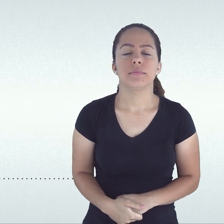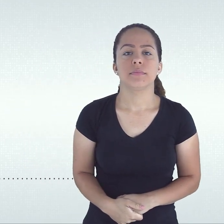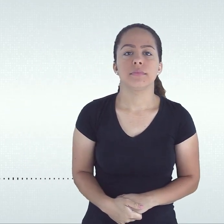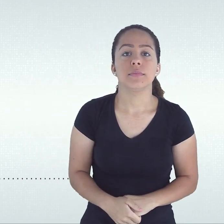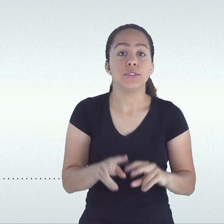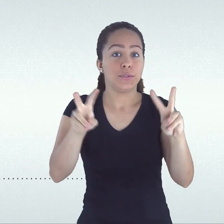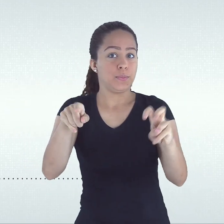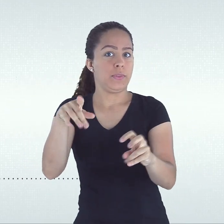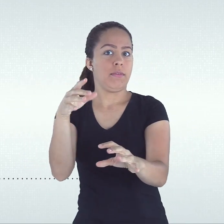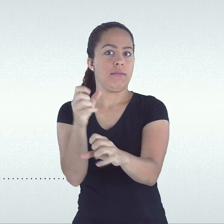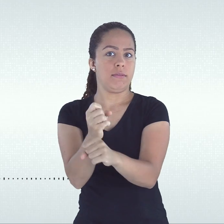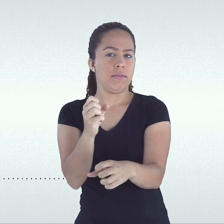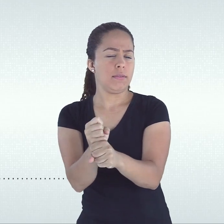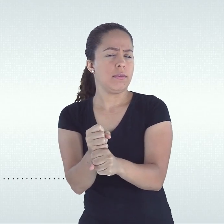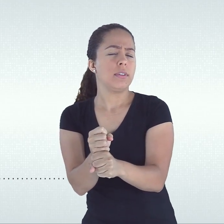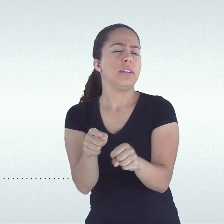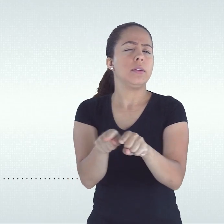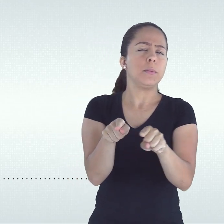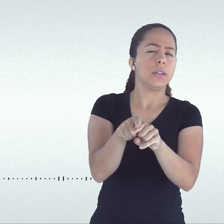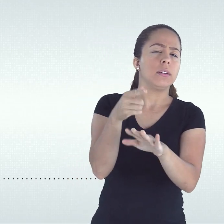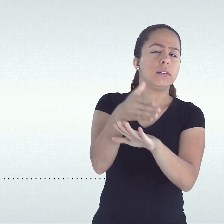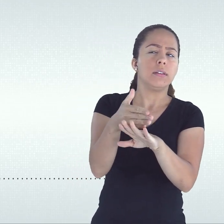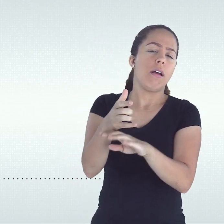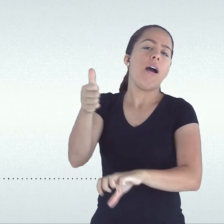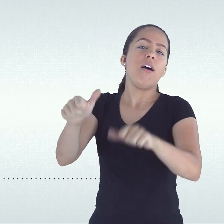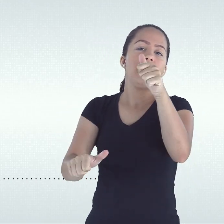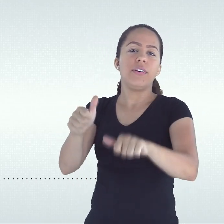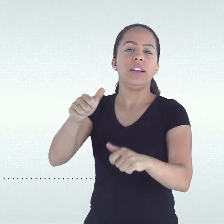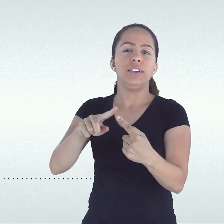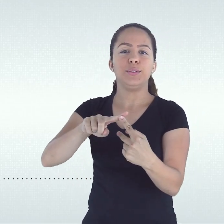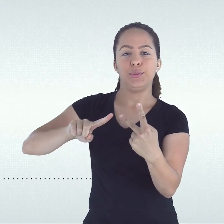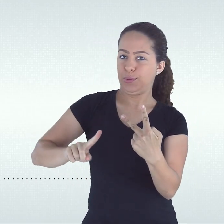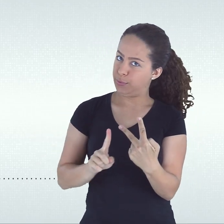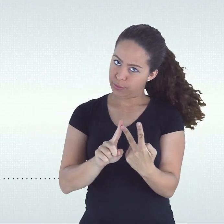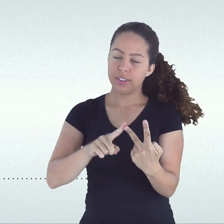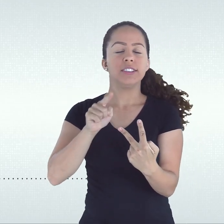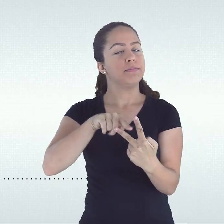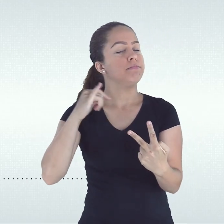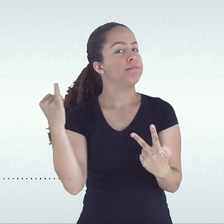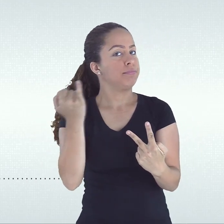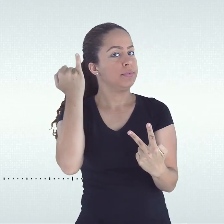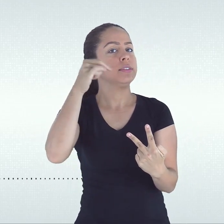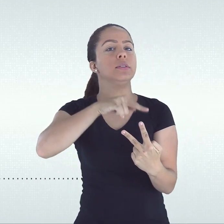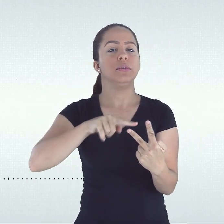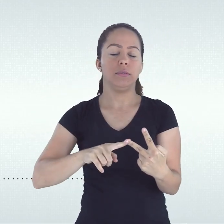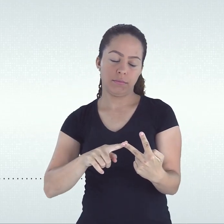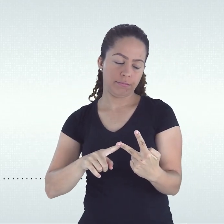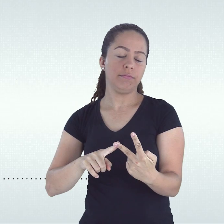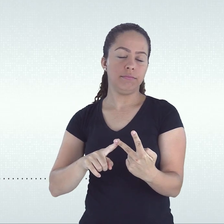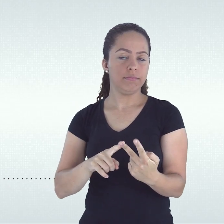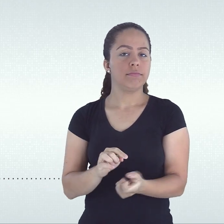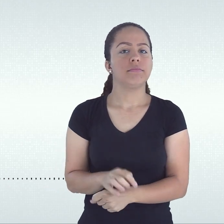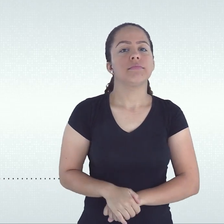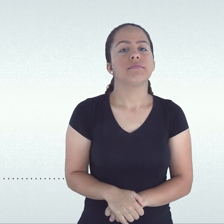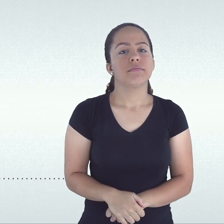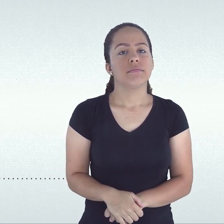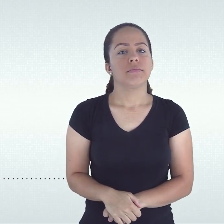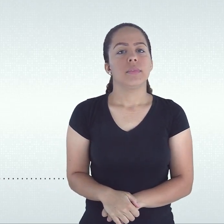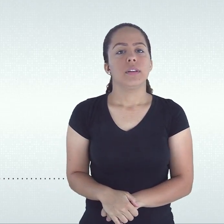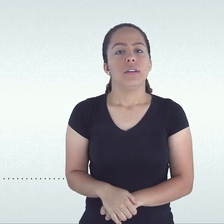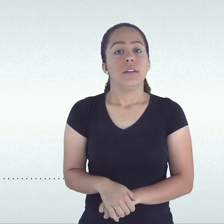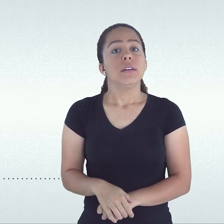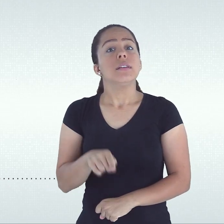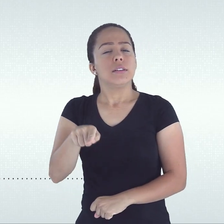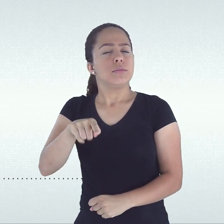composto de dois aspectos a serem considerados concomitantemente, aproveitamento e a assiduidade.